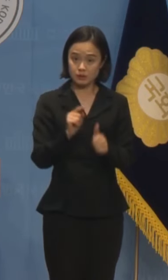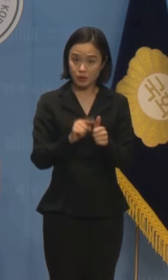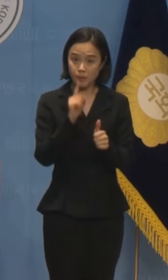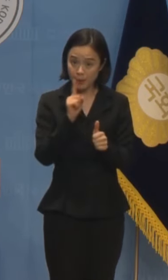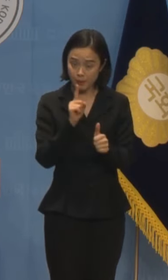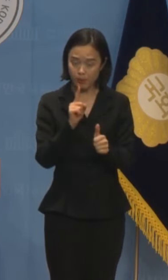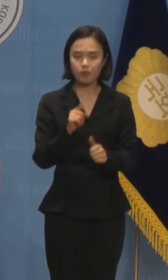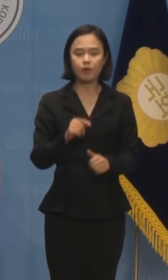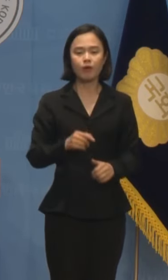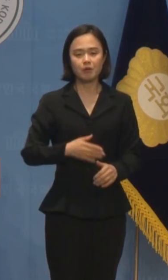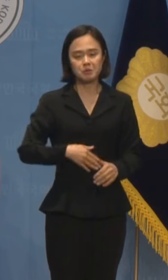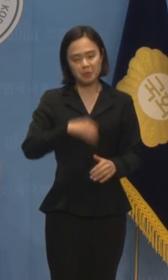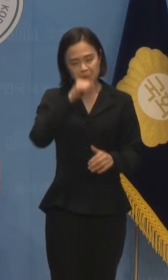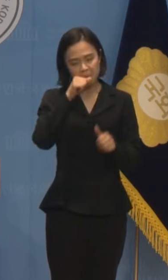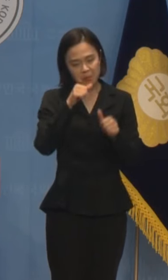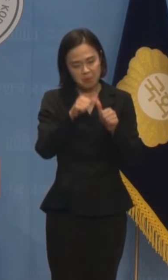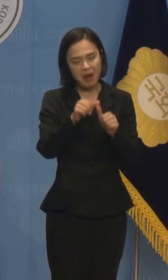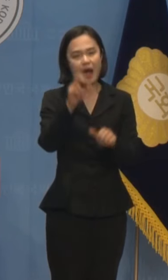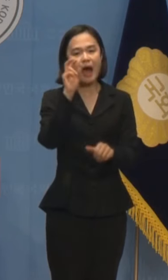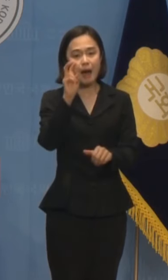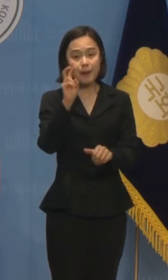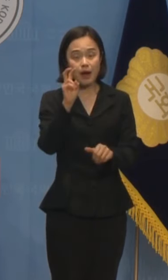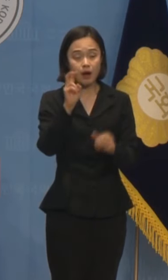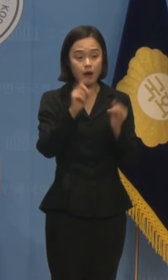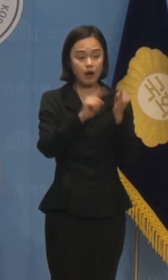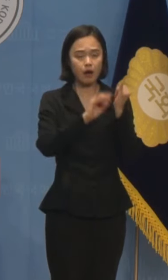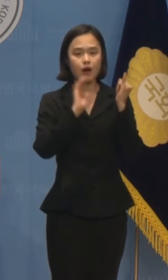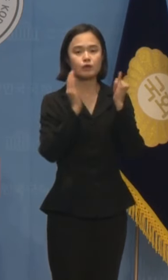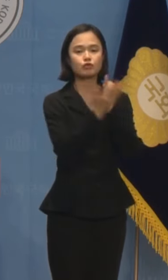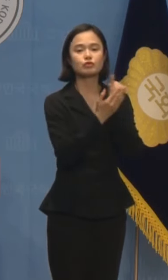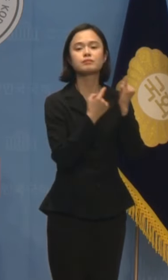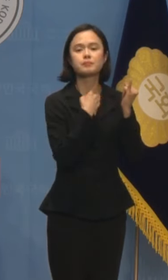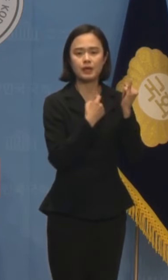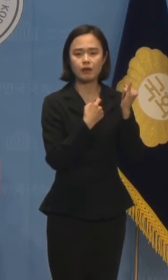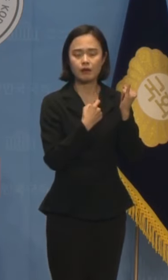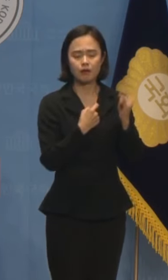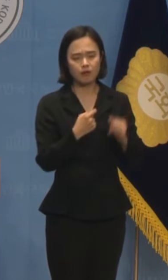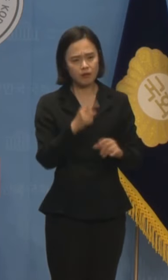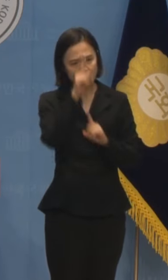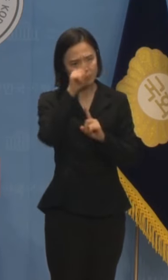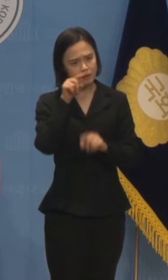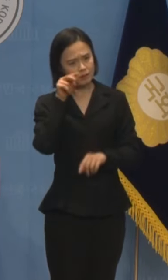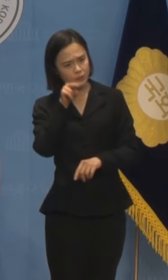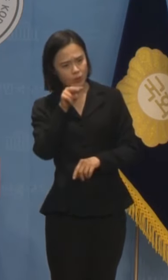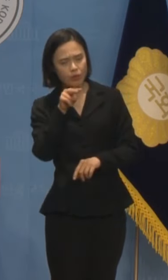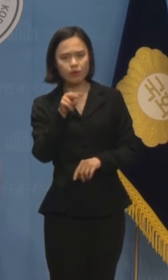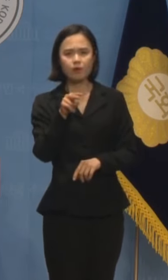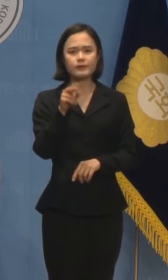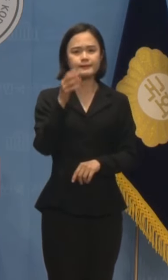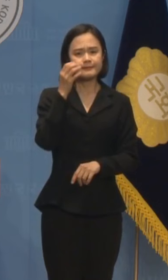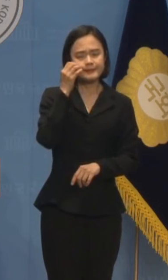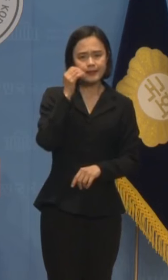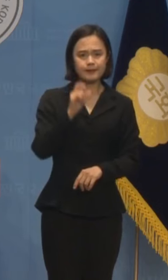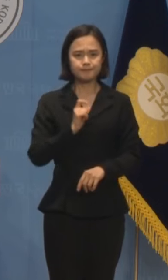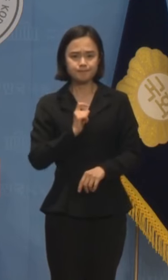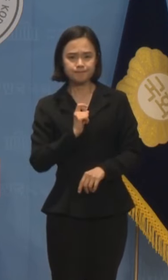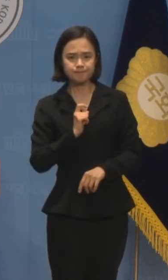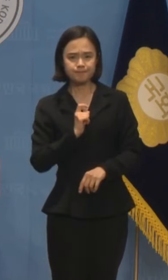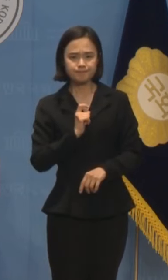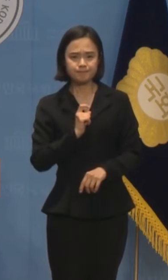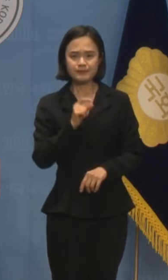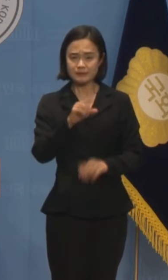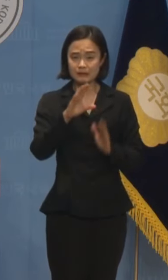것이라며 여사를 두둔했습니다. 당시에도 이상했지만 여러 차례 언론 보도를 보면 이준석 의원도